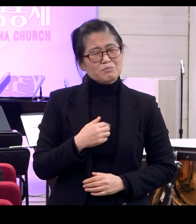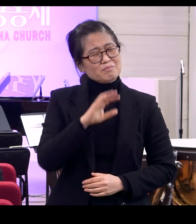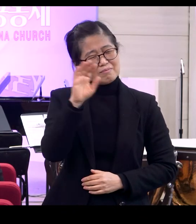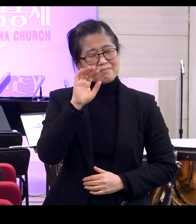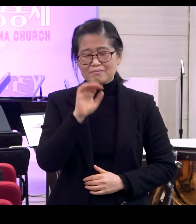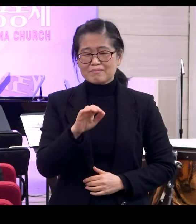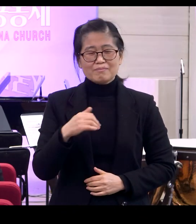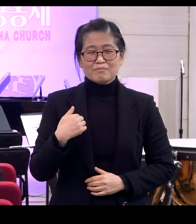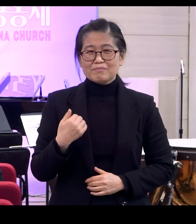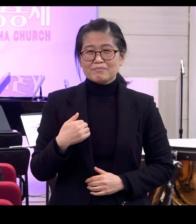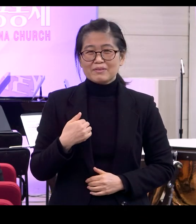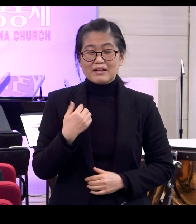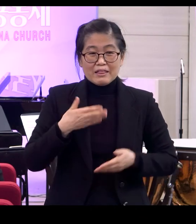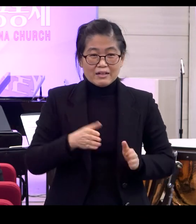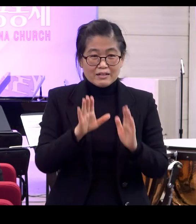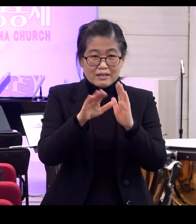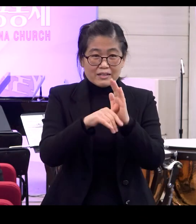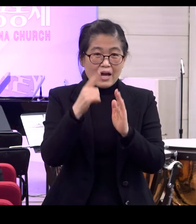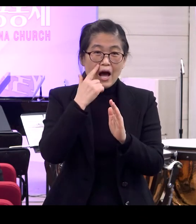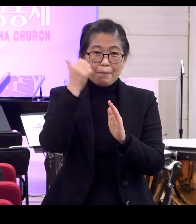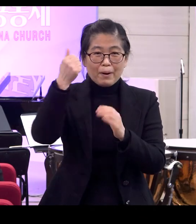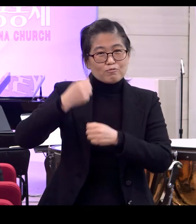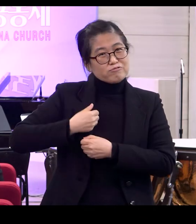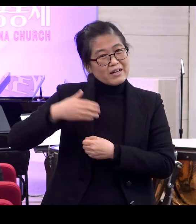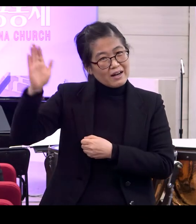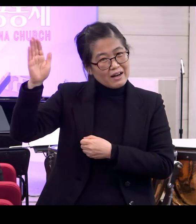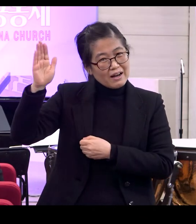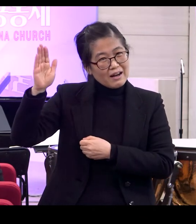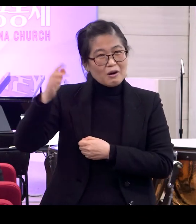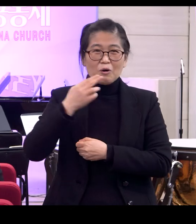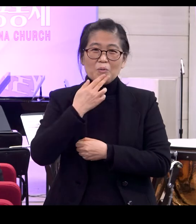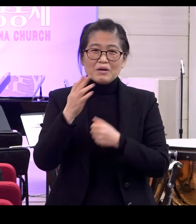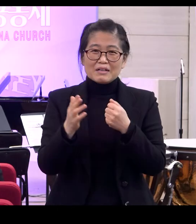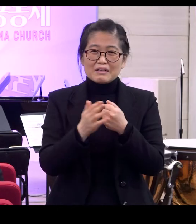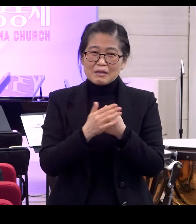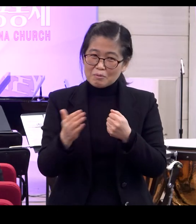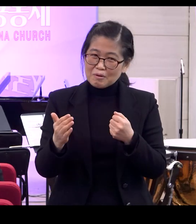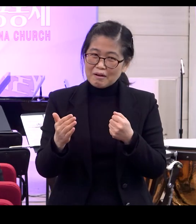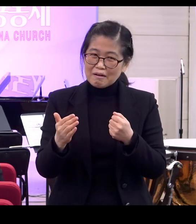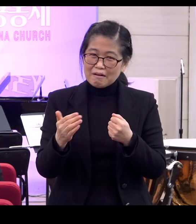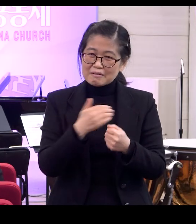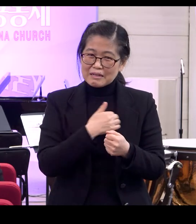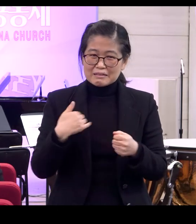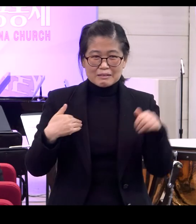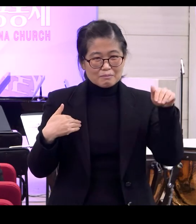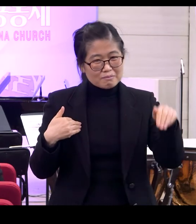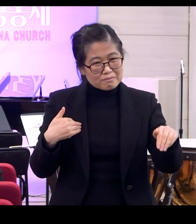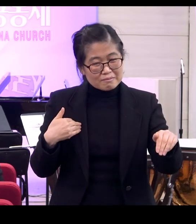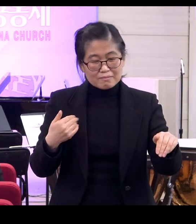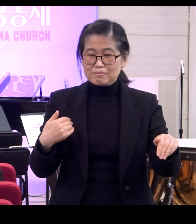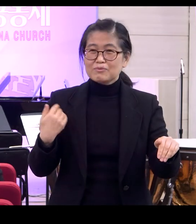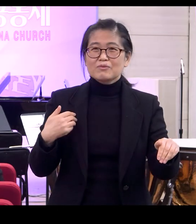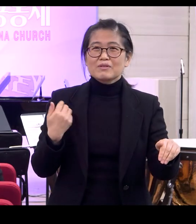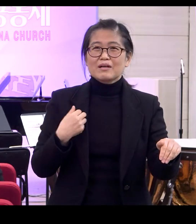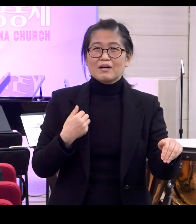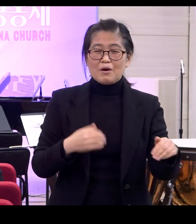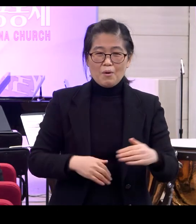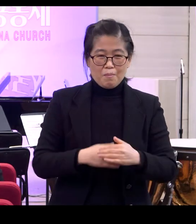아니면 제가 태어날 때 아버지가 군대 가고 없어서 그랬나요? 아니면 제가 뱃속에 있을 때